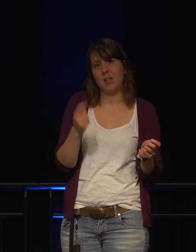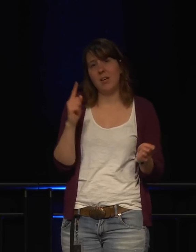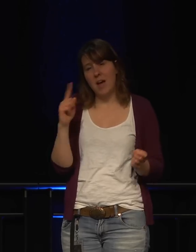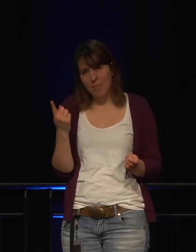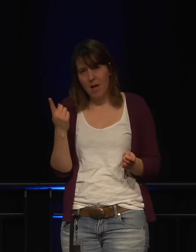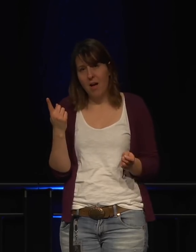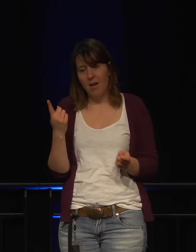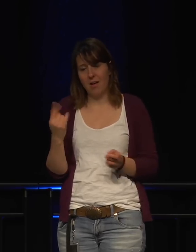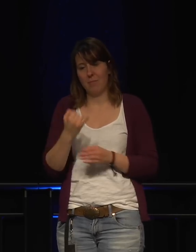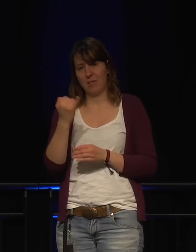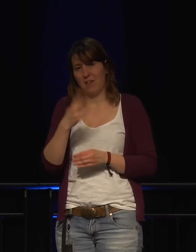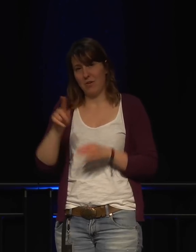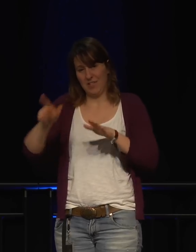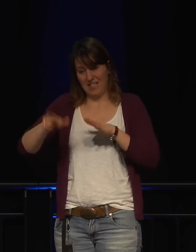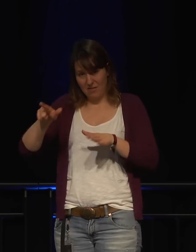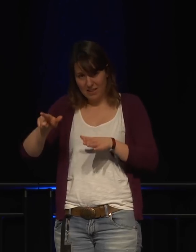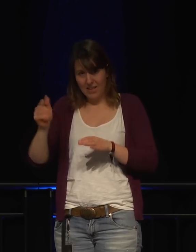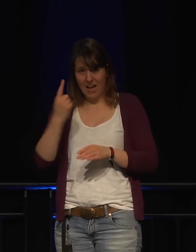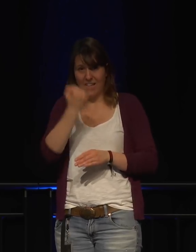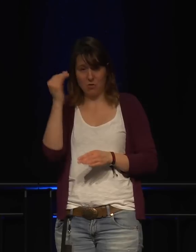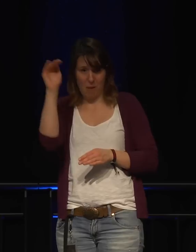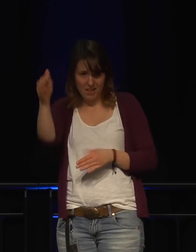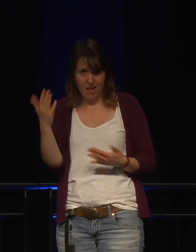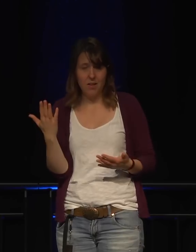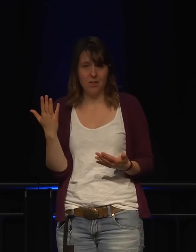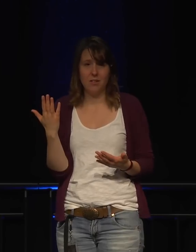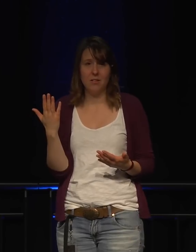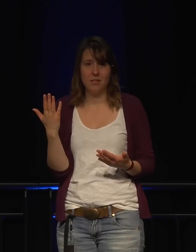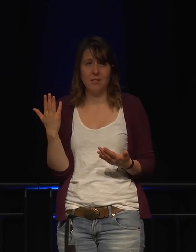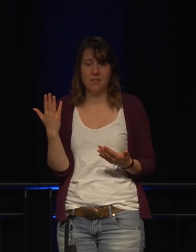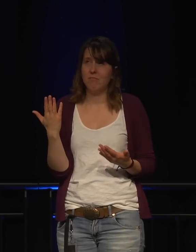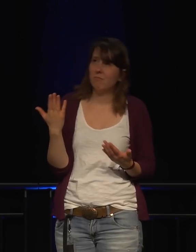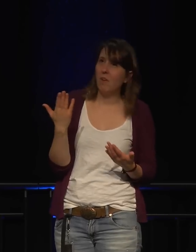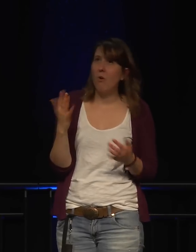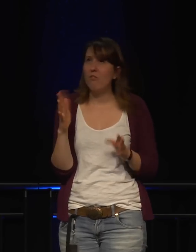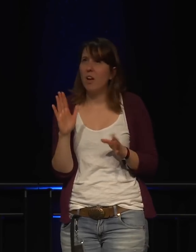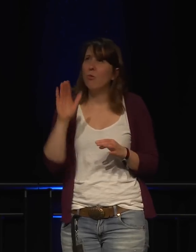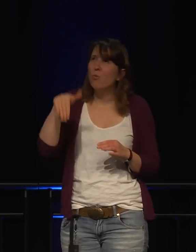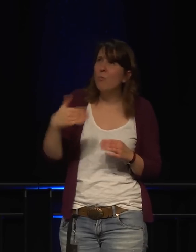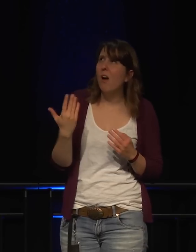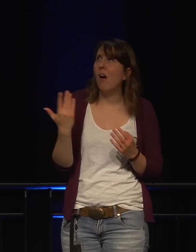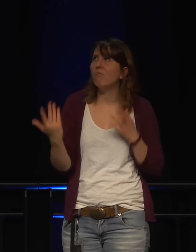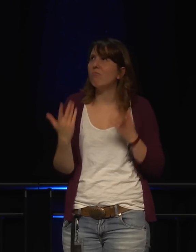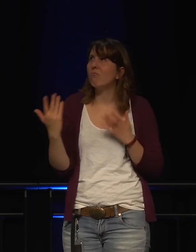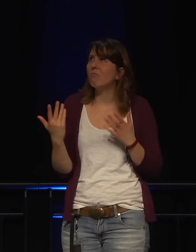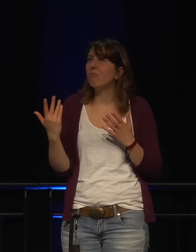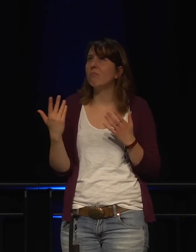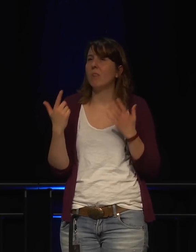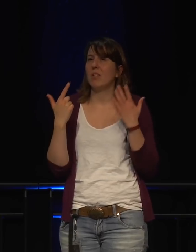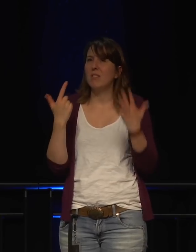im Quartal 3 2017 hatten wir mehr als 7